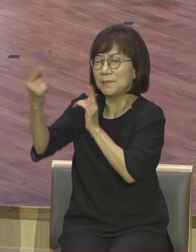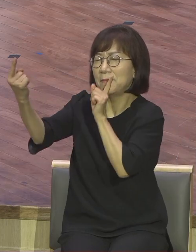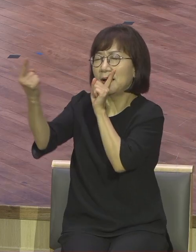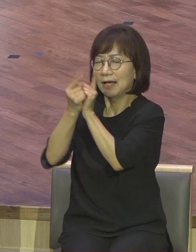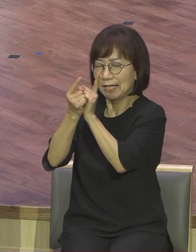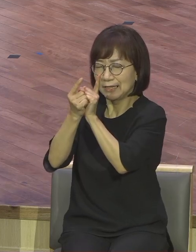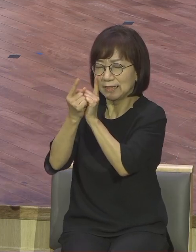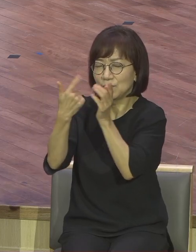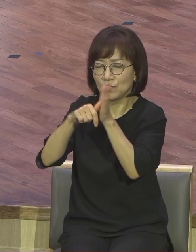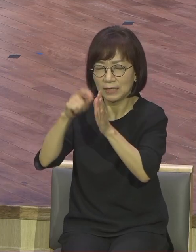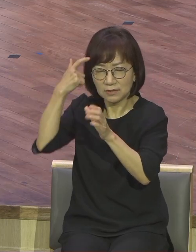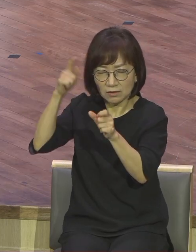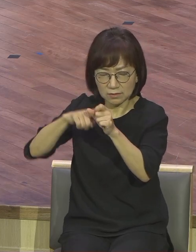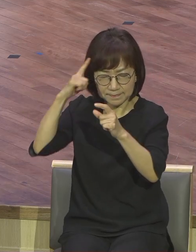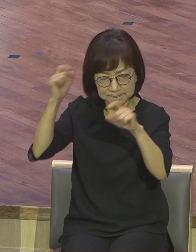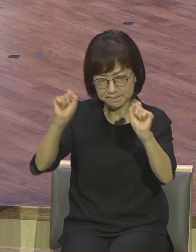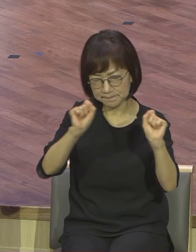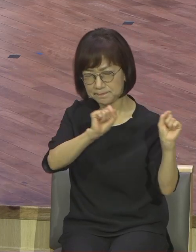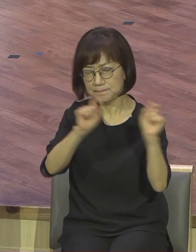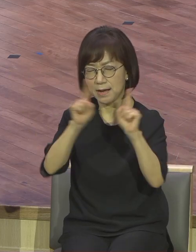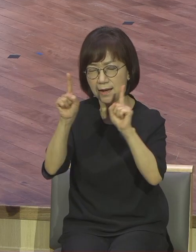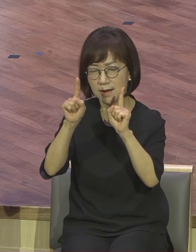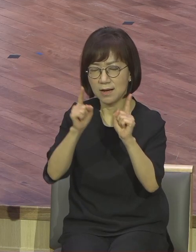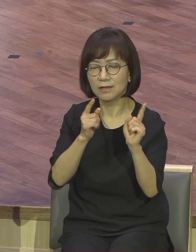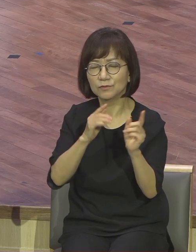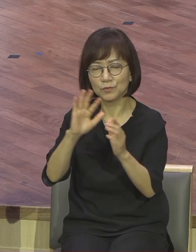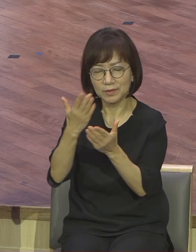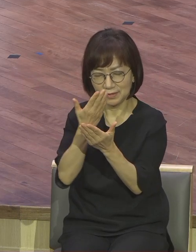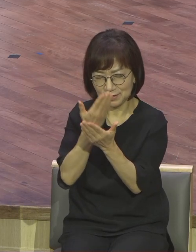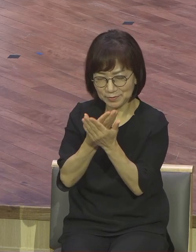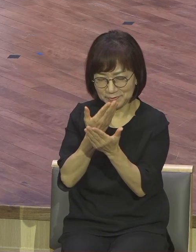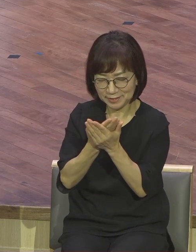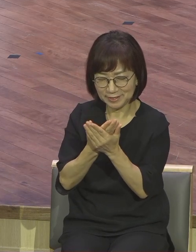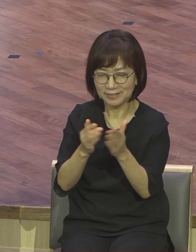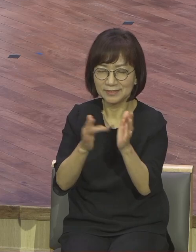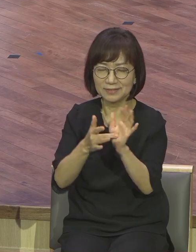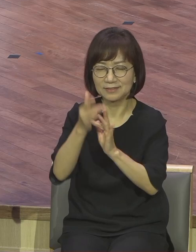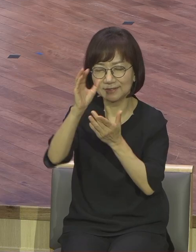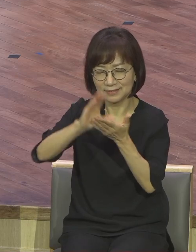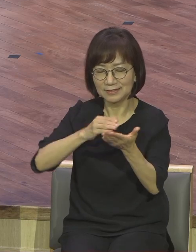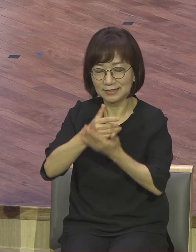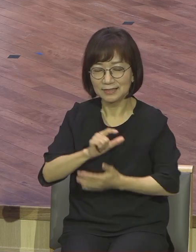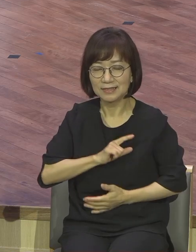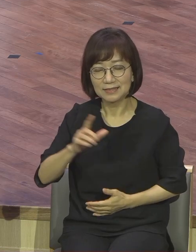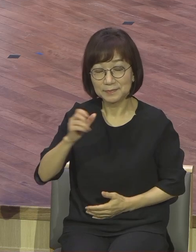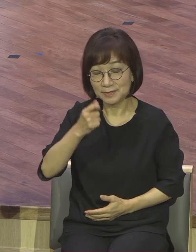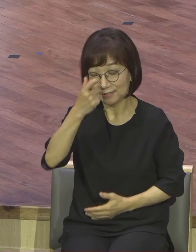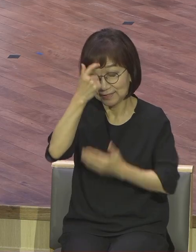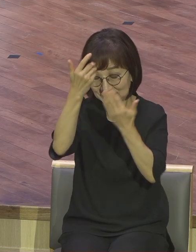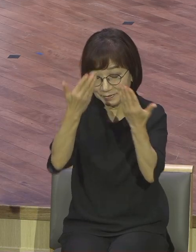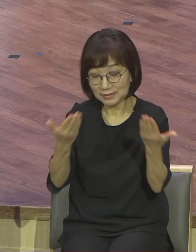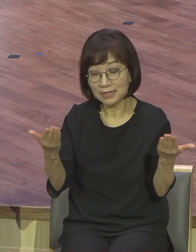가족들이 다 되게 하여 주옵사서 예수께서는 받들어 기도합니다 아멘